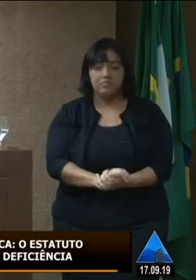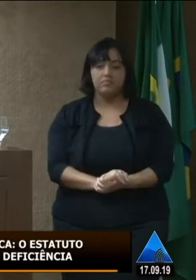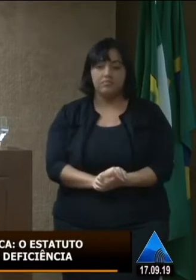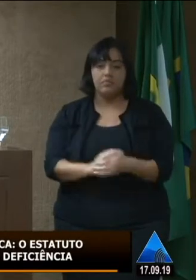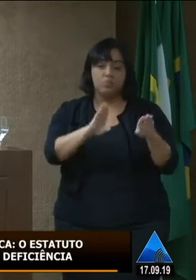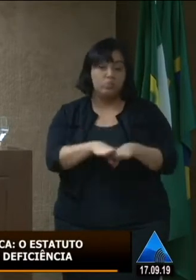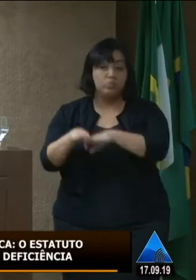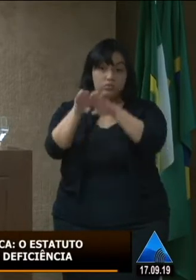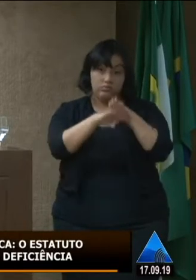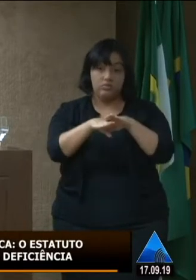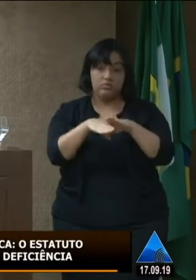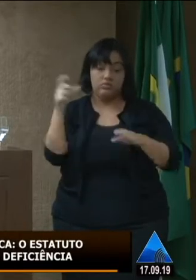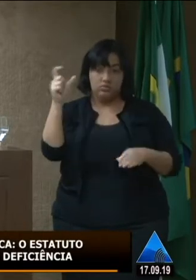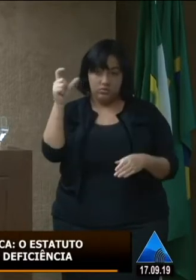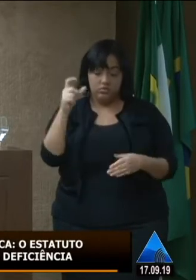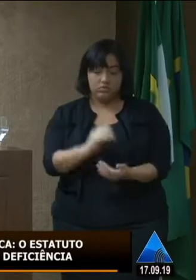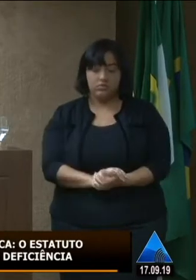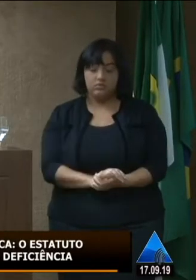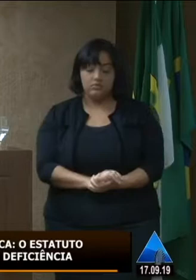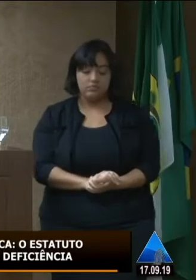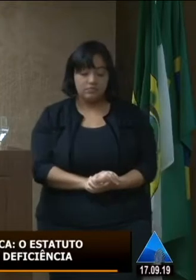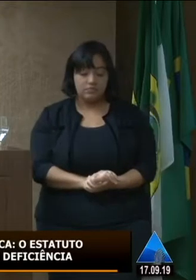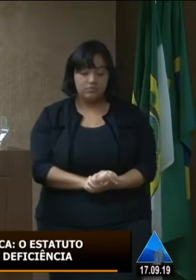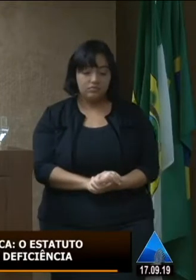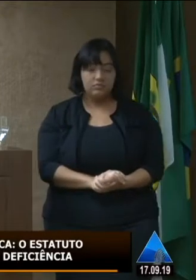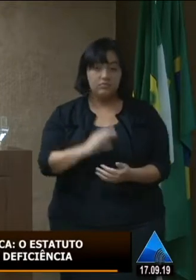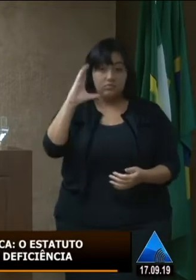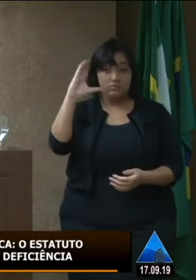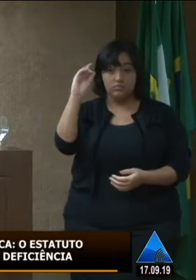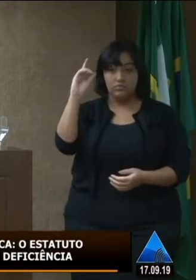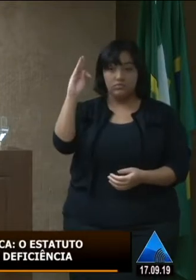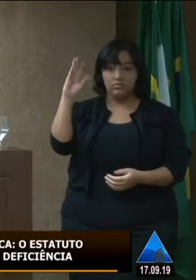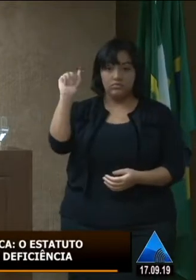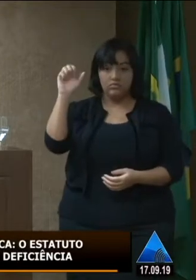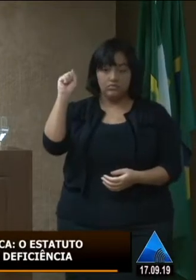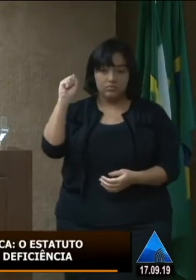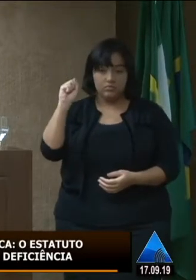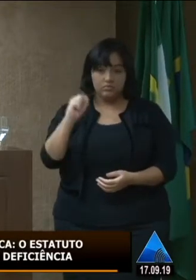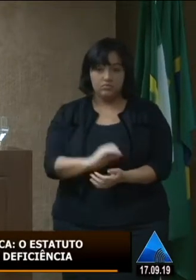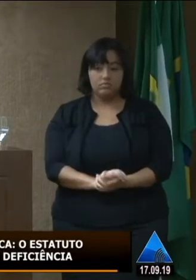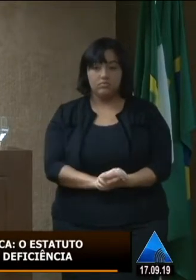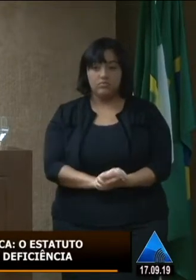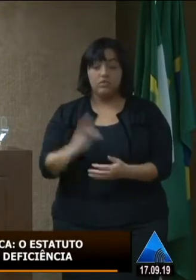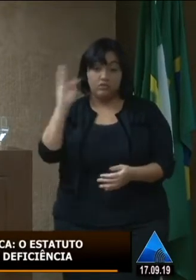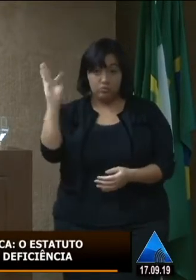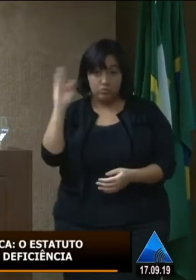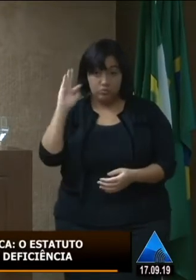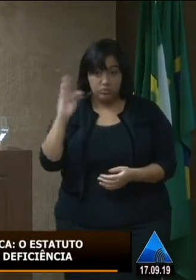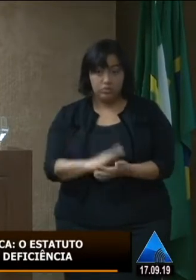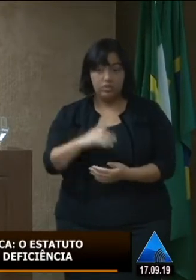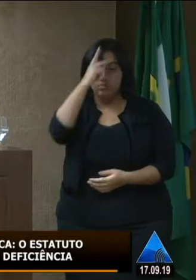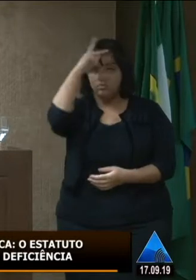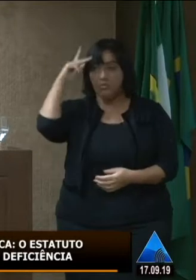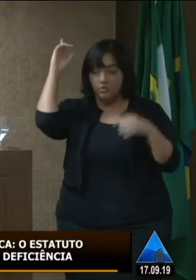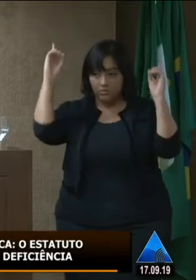Unificação dessas carteiras. cotas em universidades, que, geralmente, o deficiente de